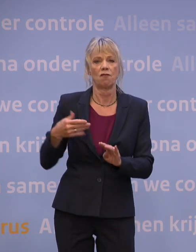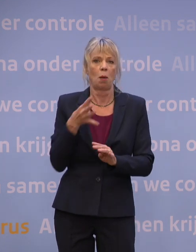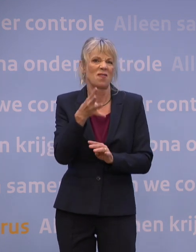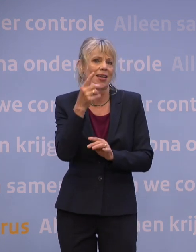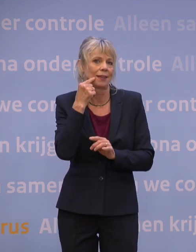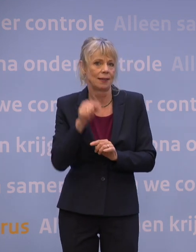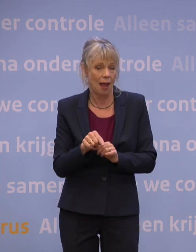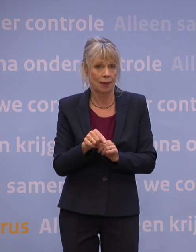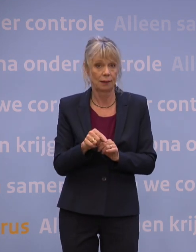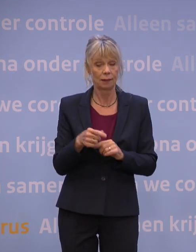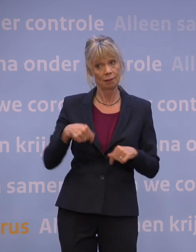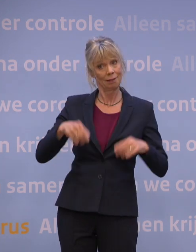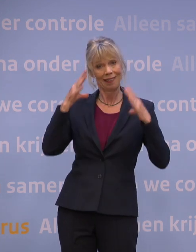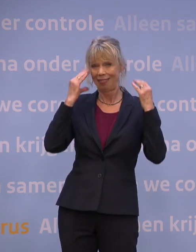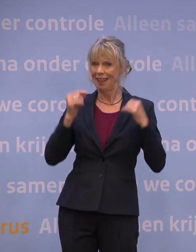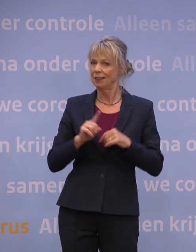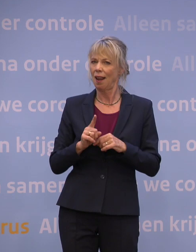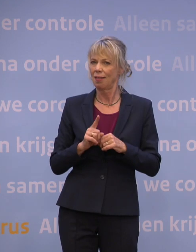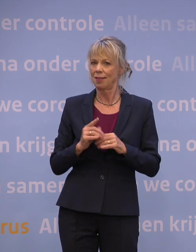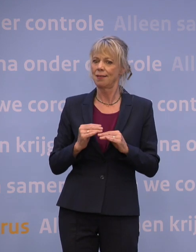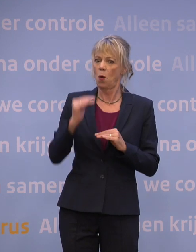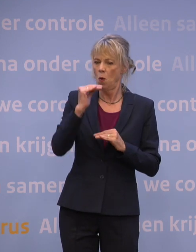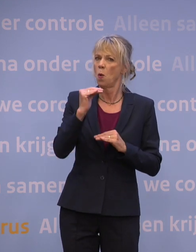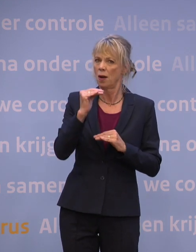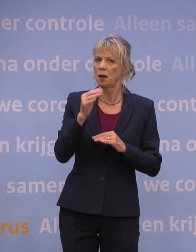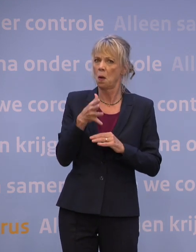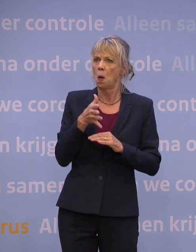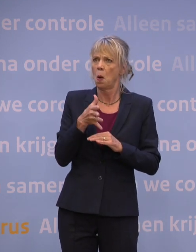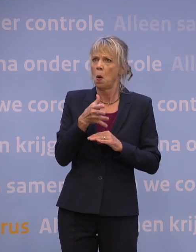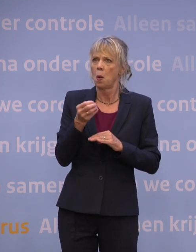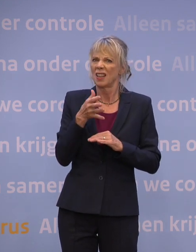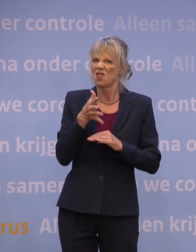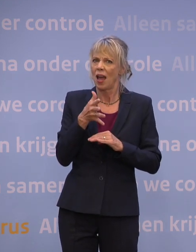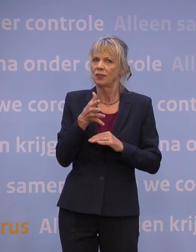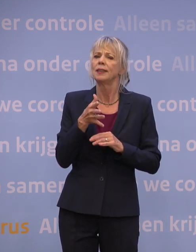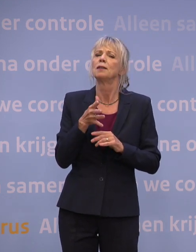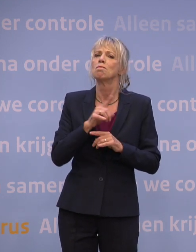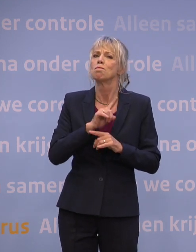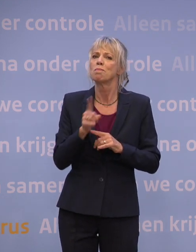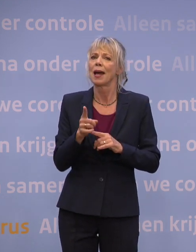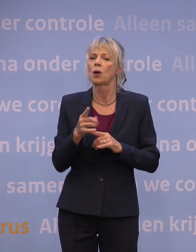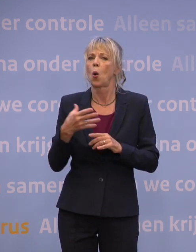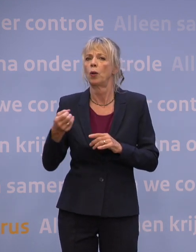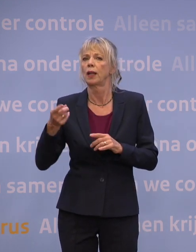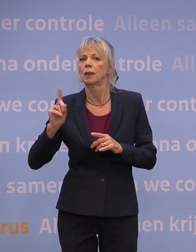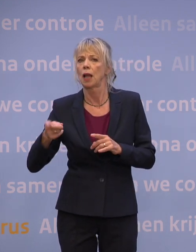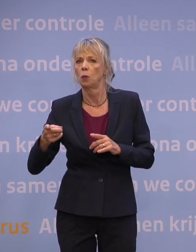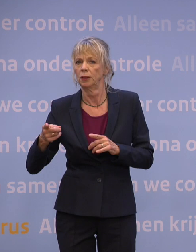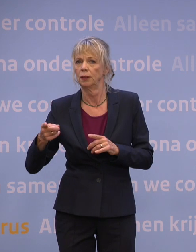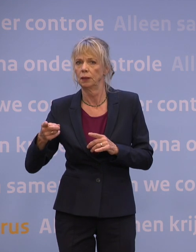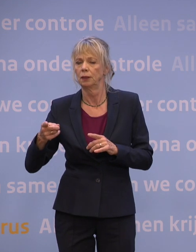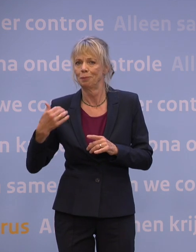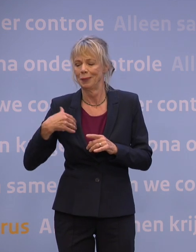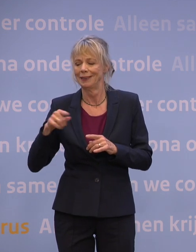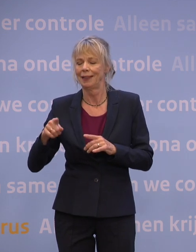niet. Wij staan wat hoger, wij zitten op honderdvijftien geloof ik, per honderdduizend over de afgelopen veertien dagen. Kortom, we moeten